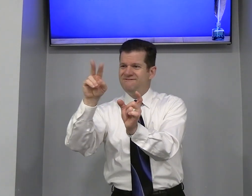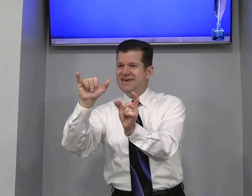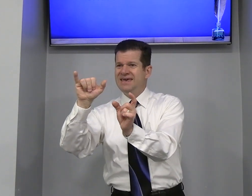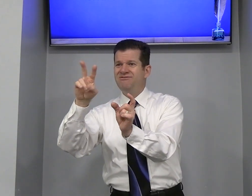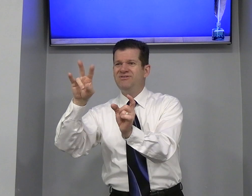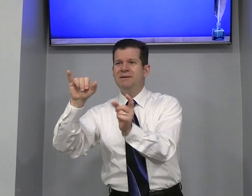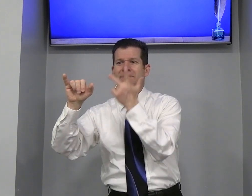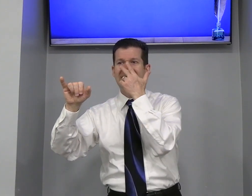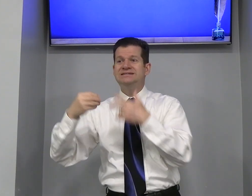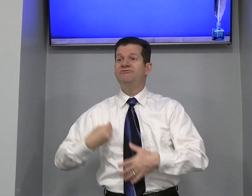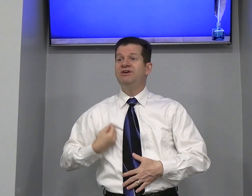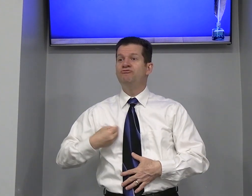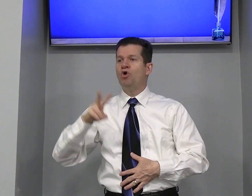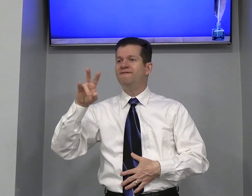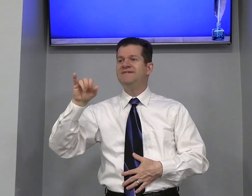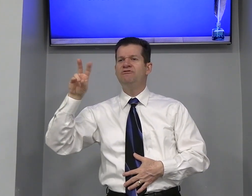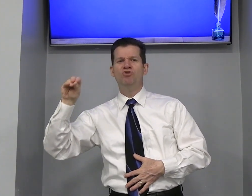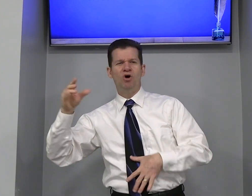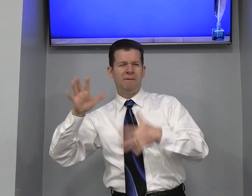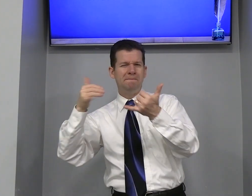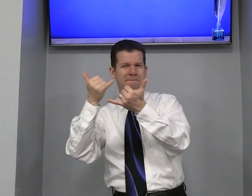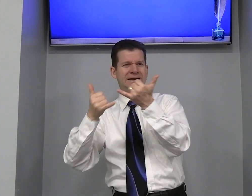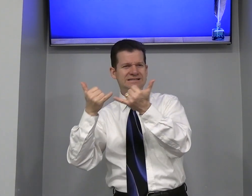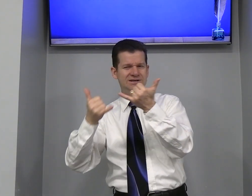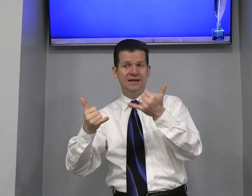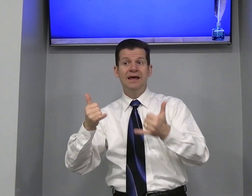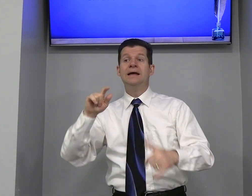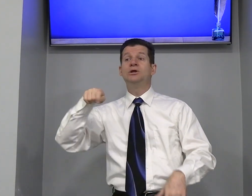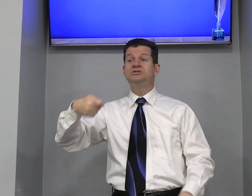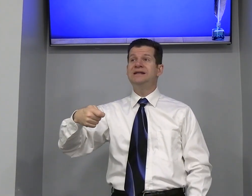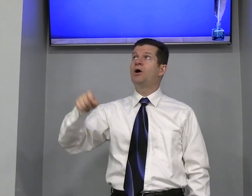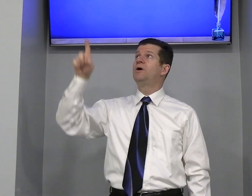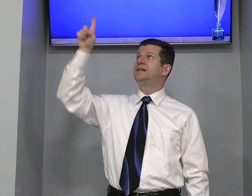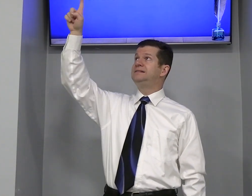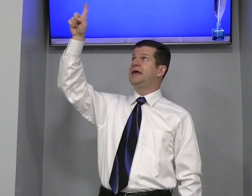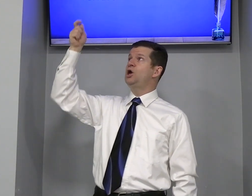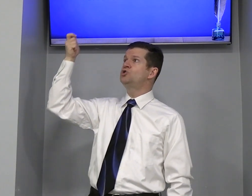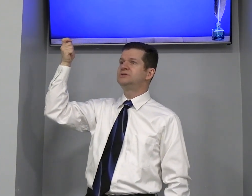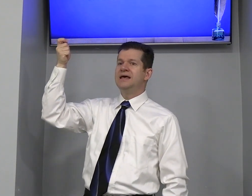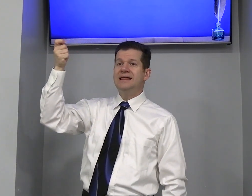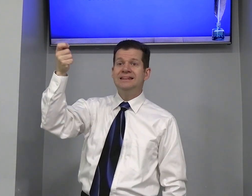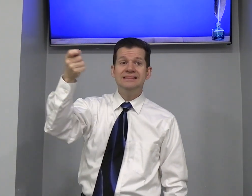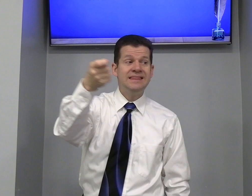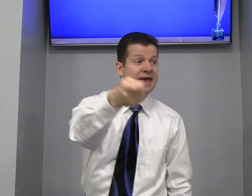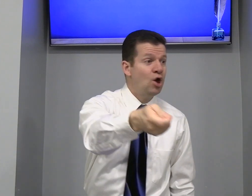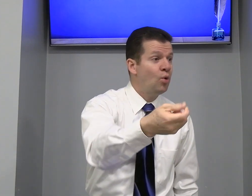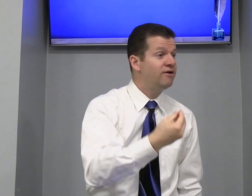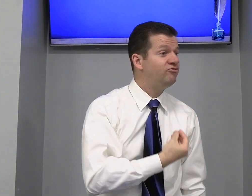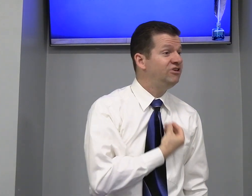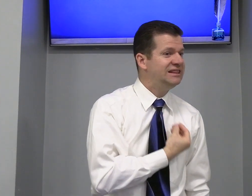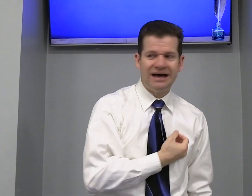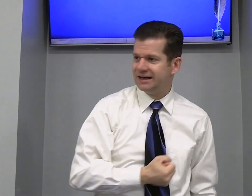Vive Parece vivo Vivo Parecido Então sinal Deus Deu Vida